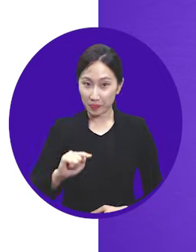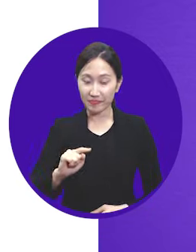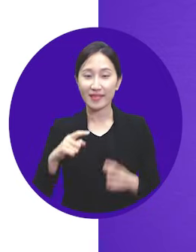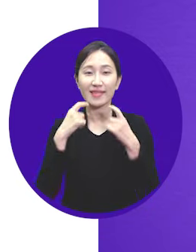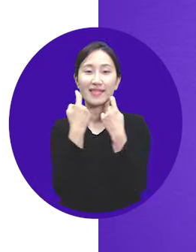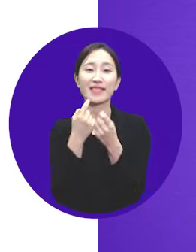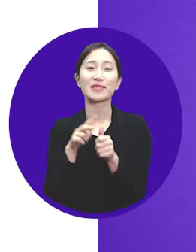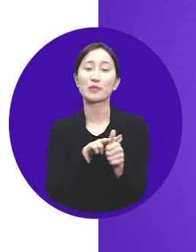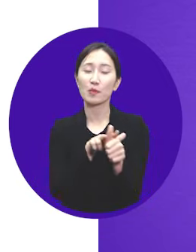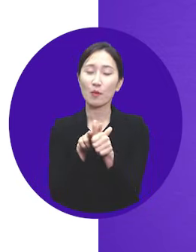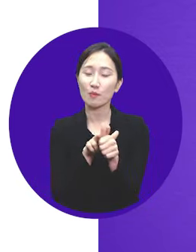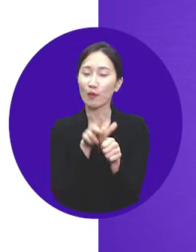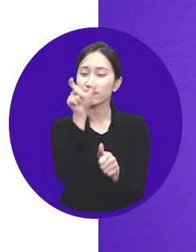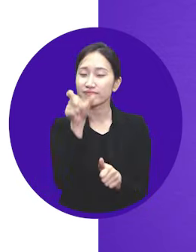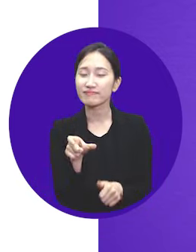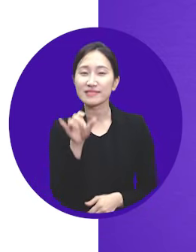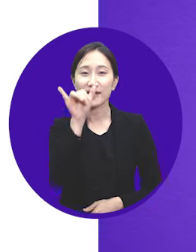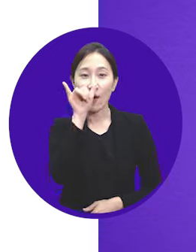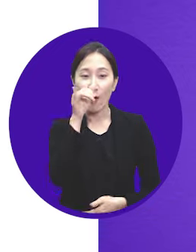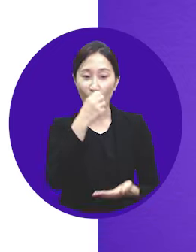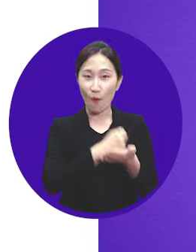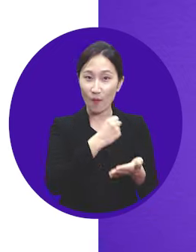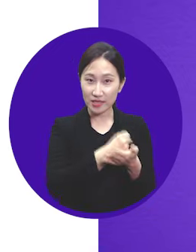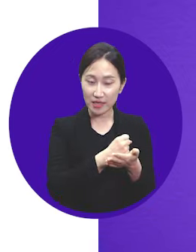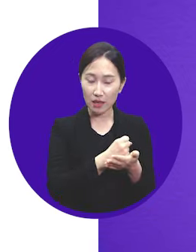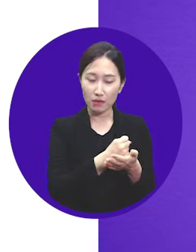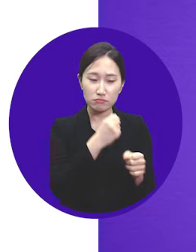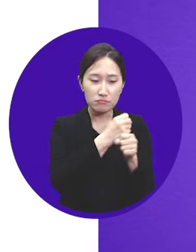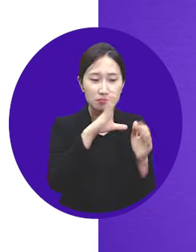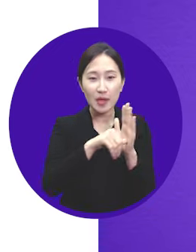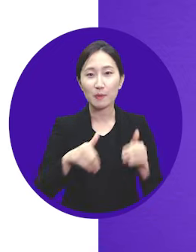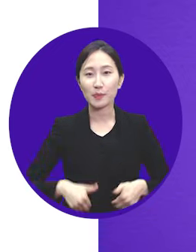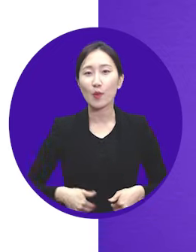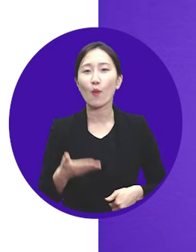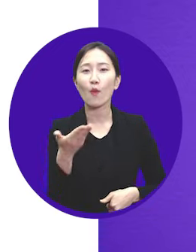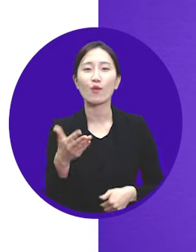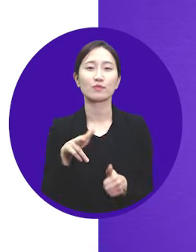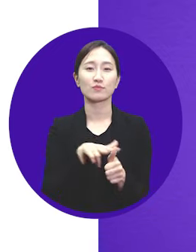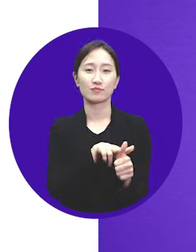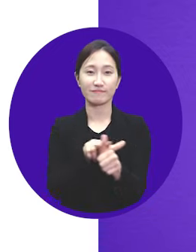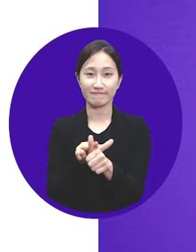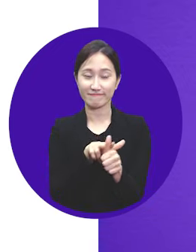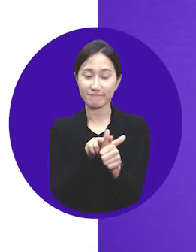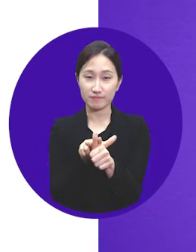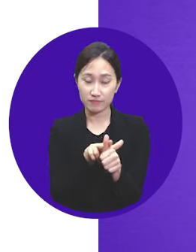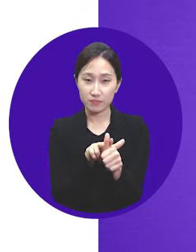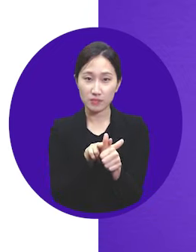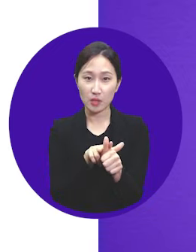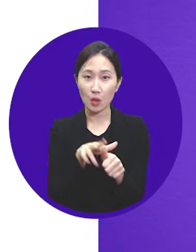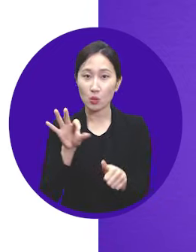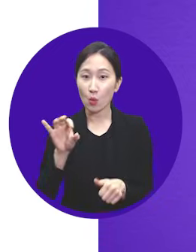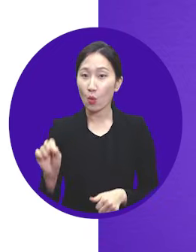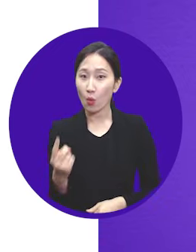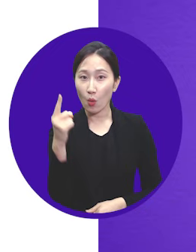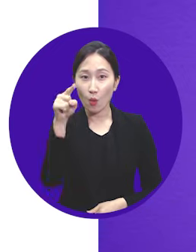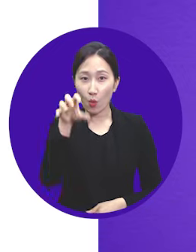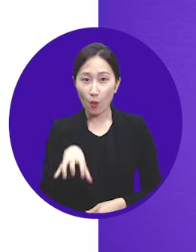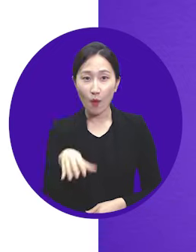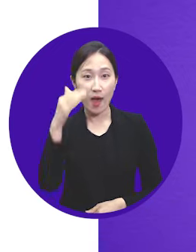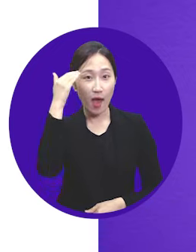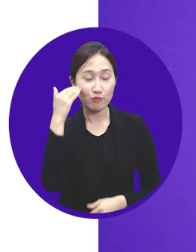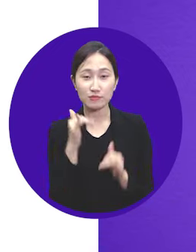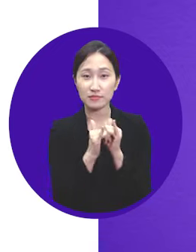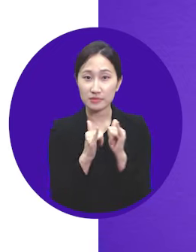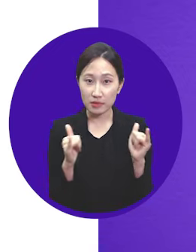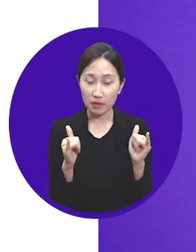고객정보 입력창이 나오는데요. 계좌 개설에 필요한 고객님의 정보를 입력하는 화면입니다. 자금 원천